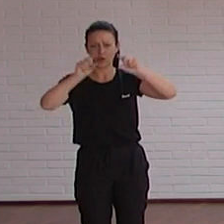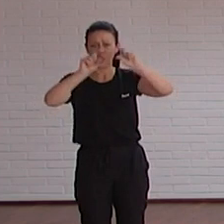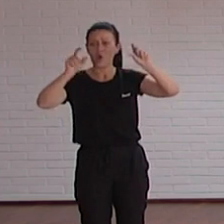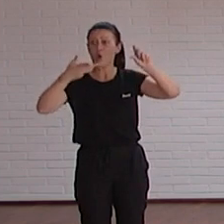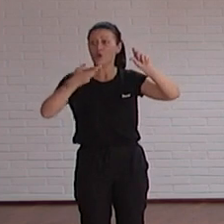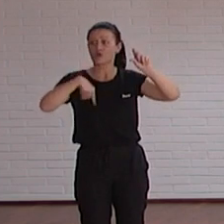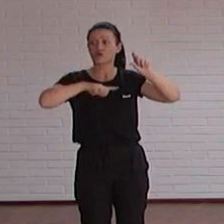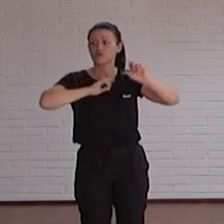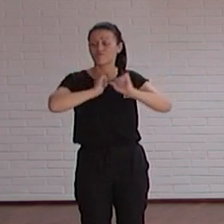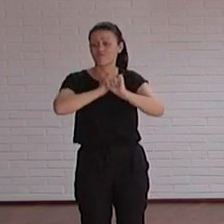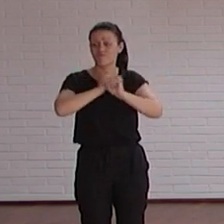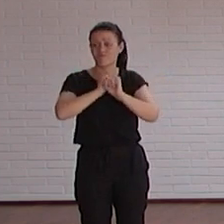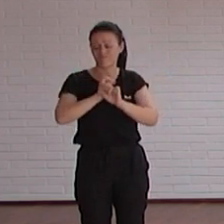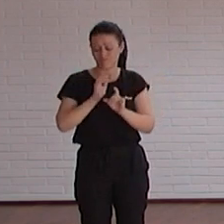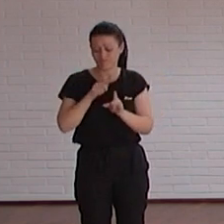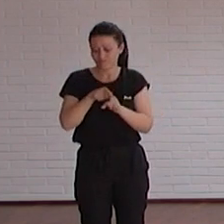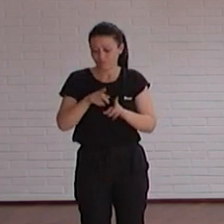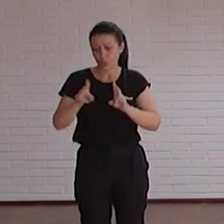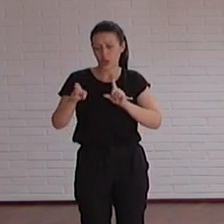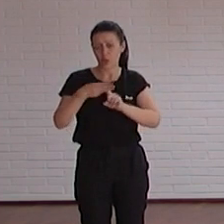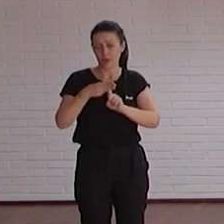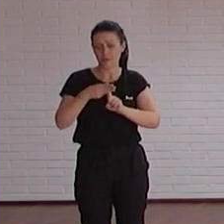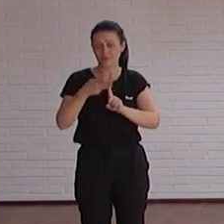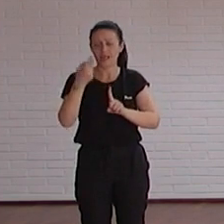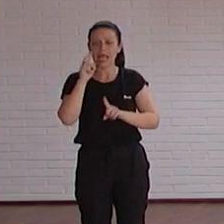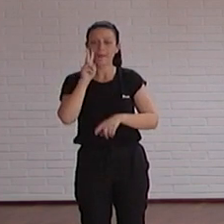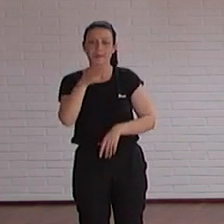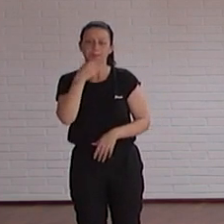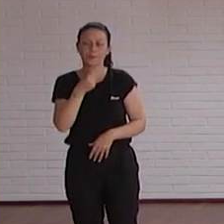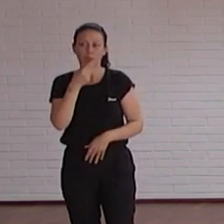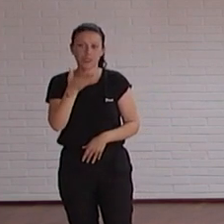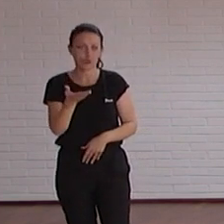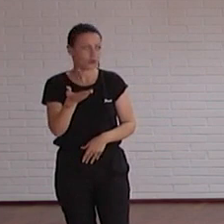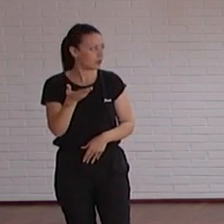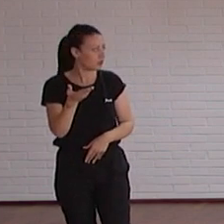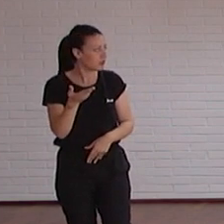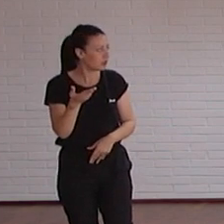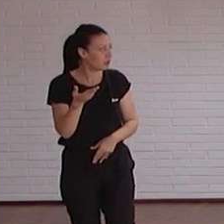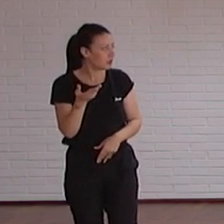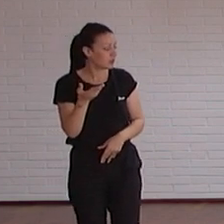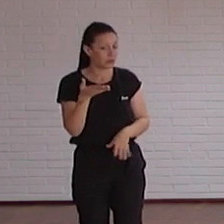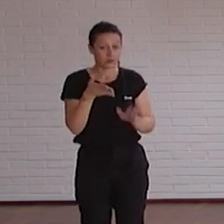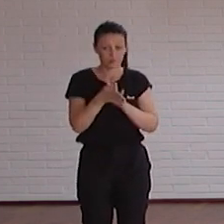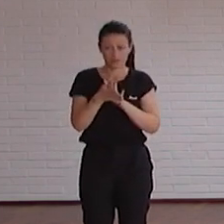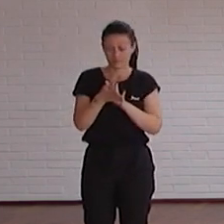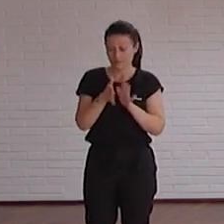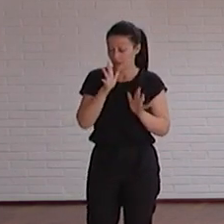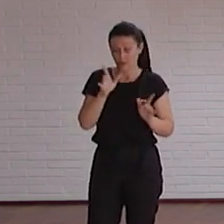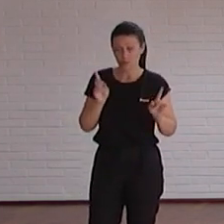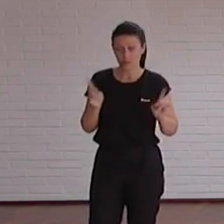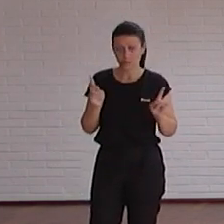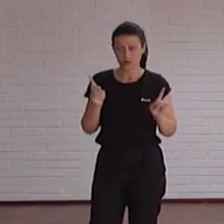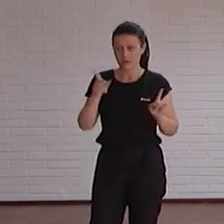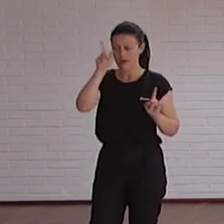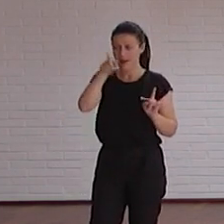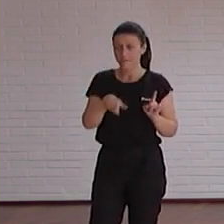trabajado cuando trabajamos con la web en cómo se ve de bonito pero cuanto más bonita se queda nuestra web lo más importante y ahora no ahora no es lo bonito